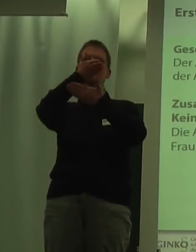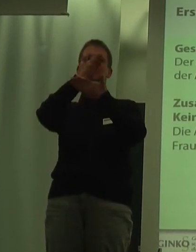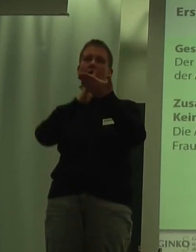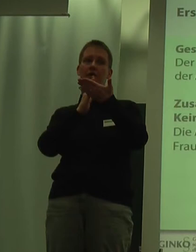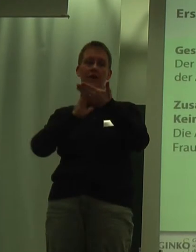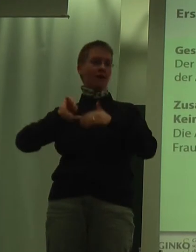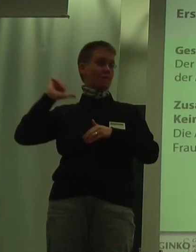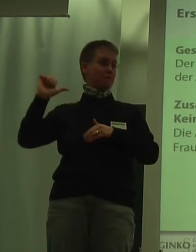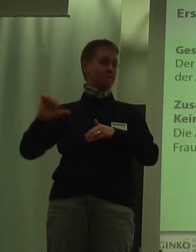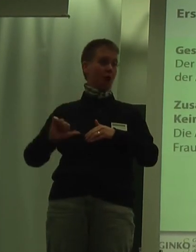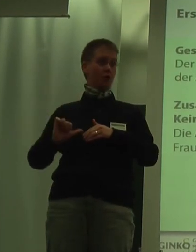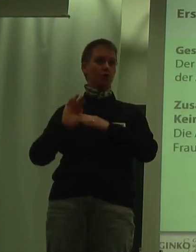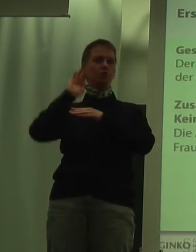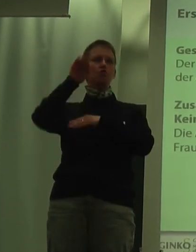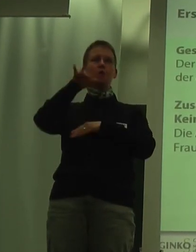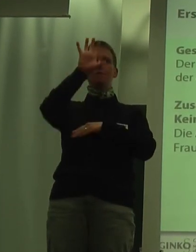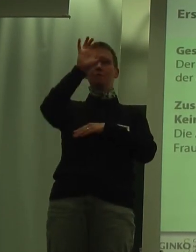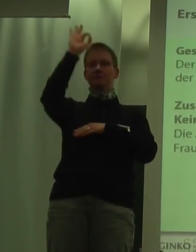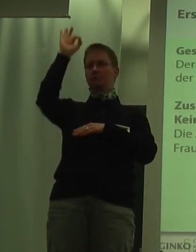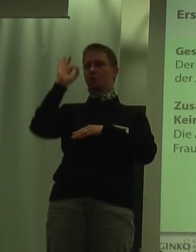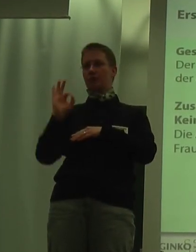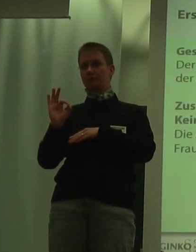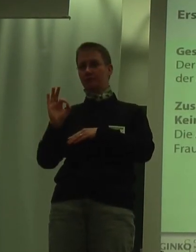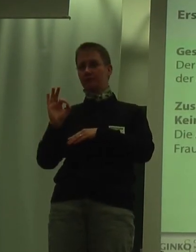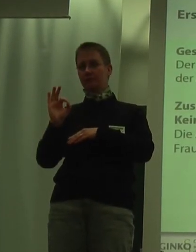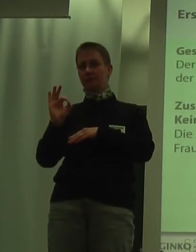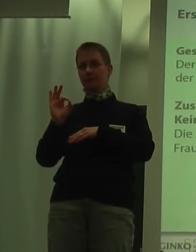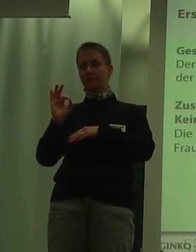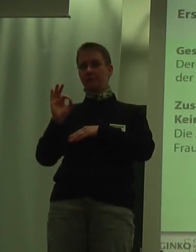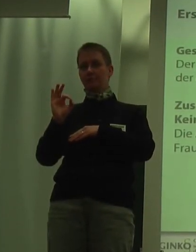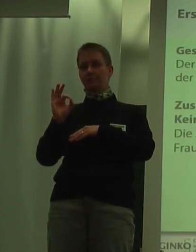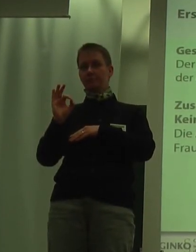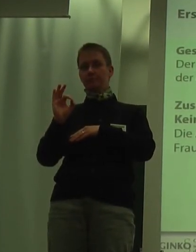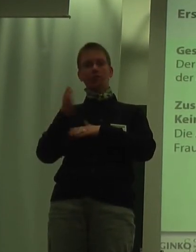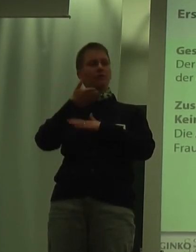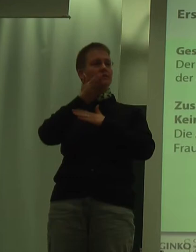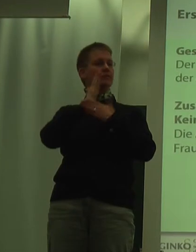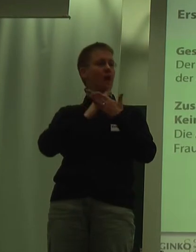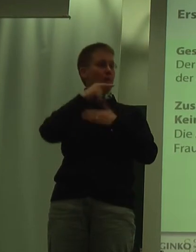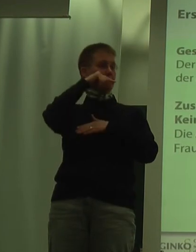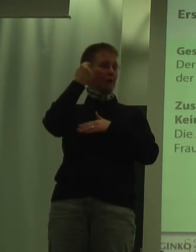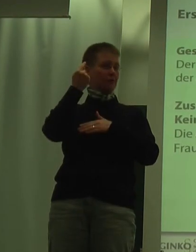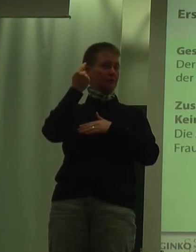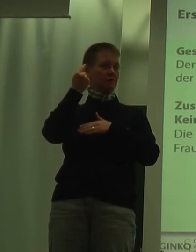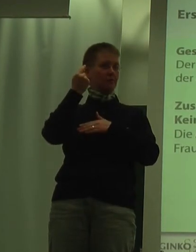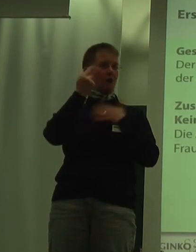Frauen, der über 50 Prozent liegt, und einen Anteil von Männern von 48 bis